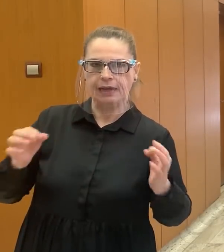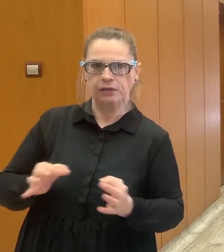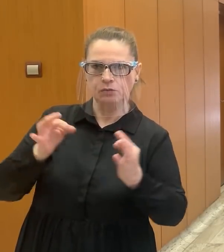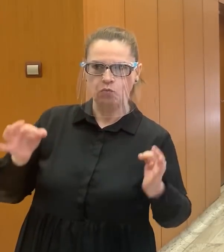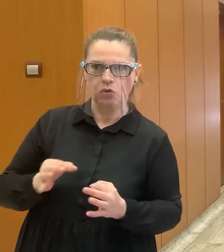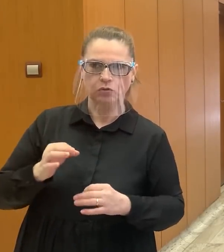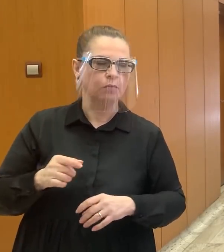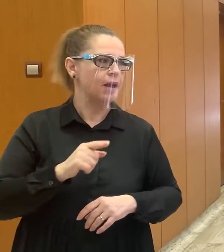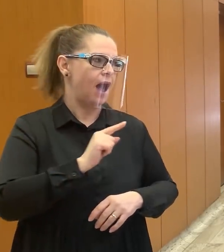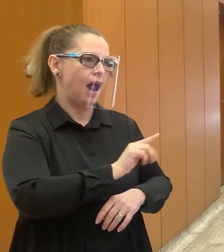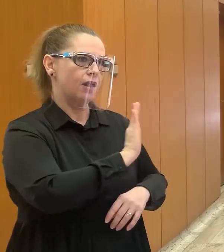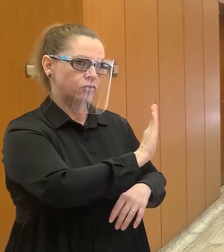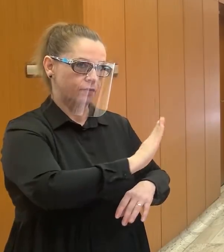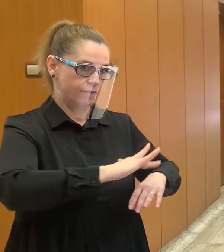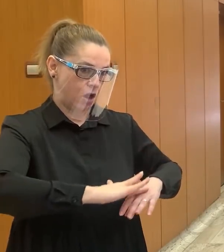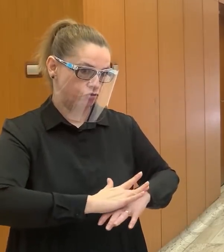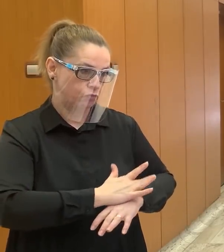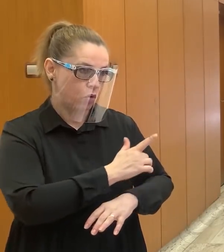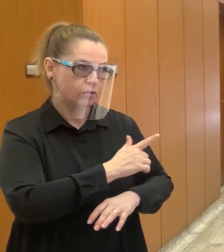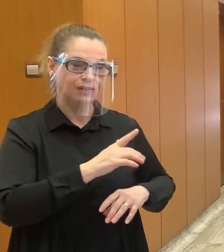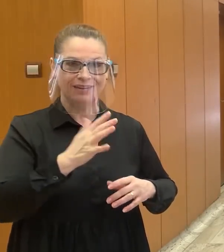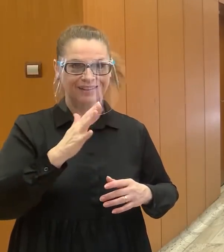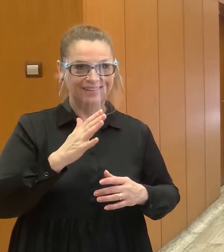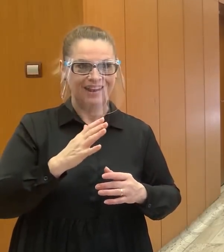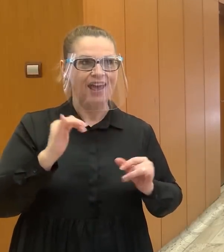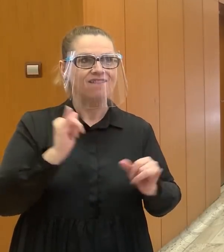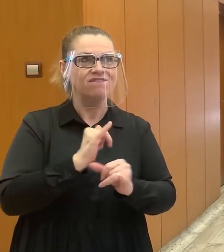faktov,